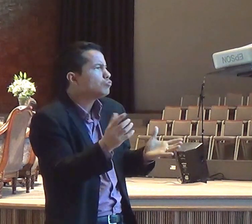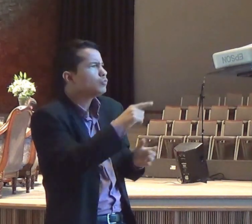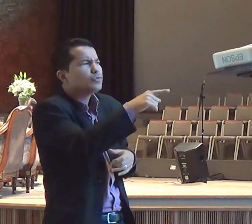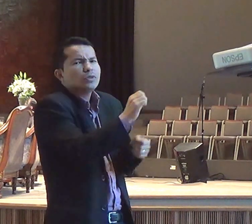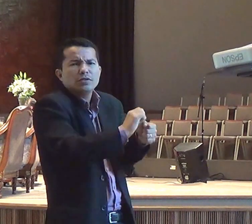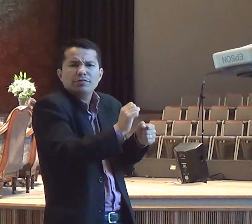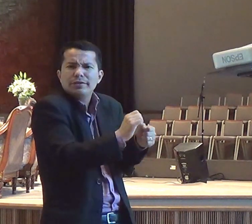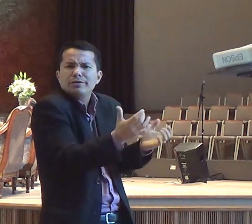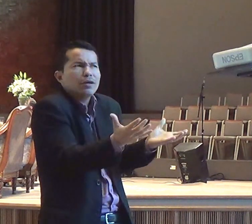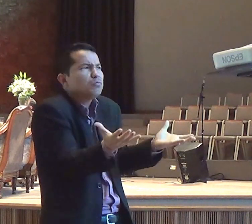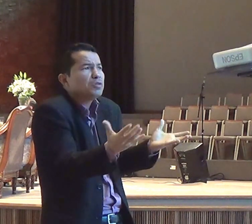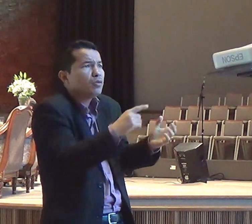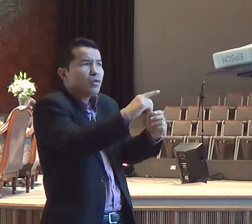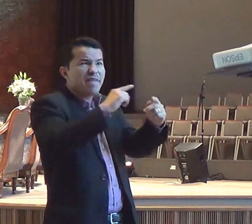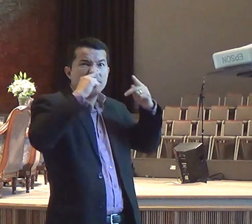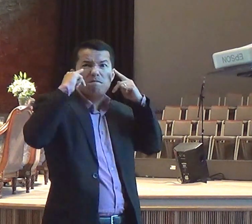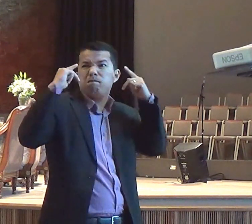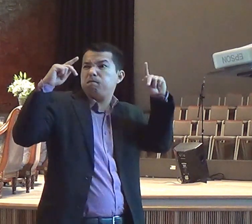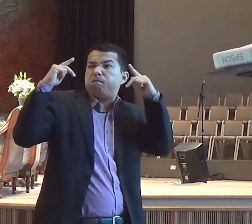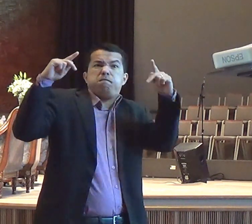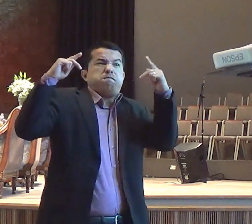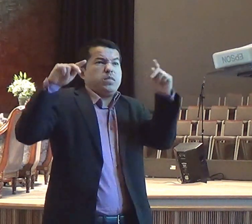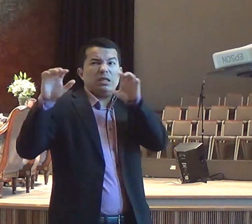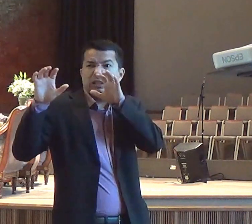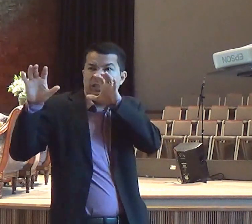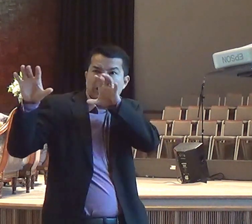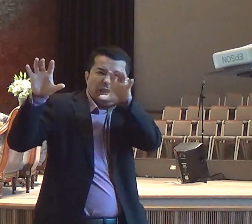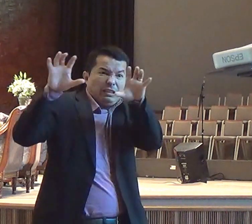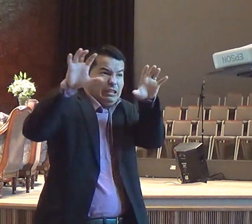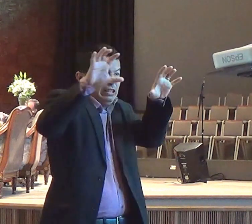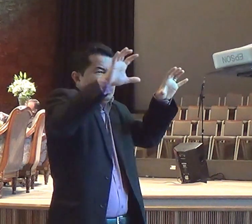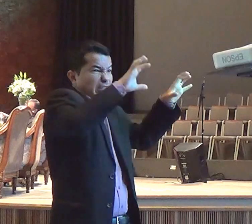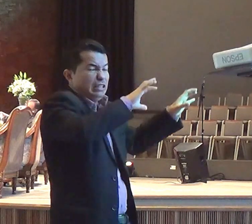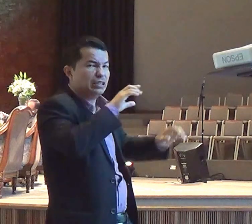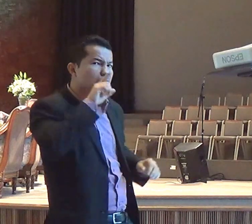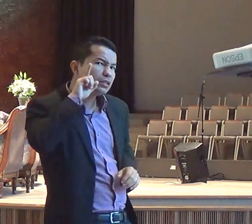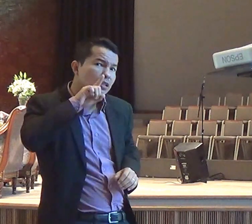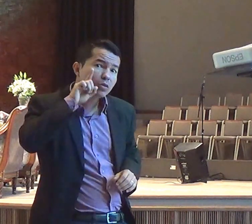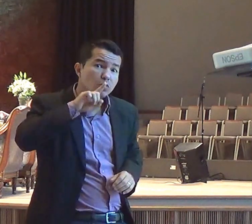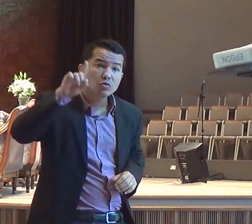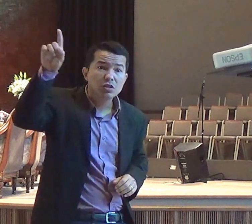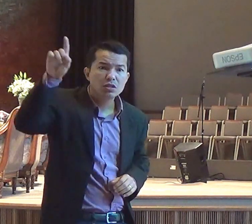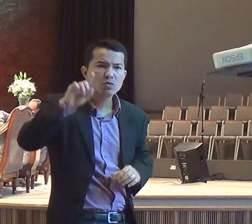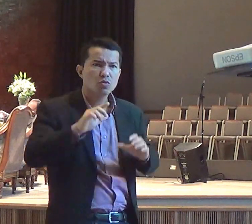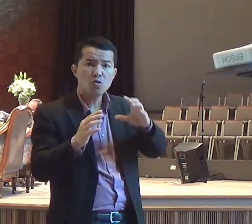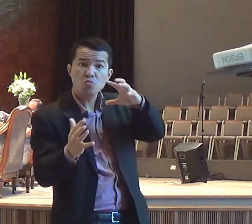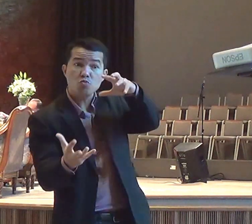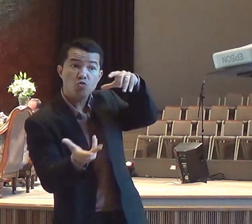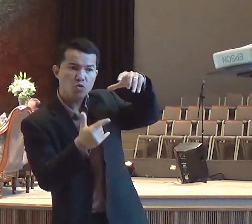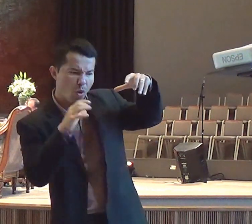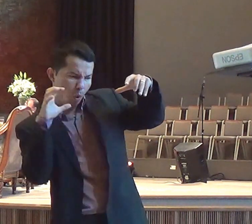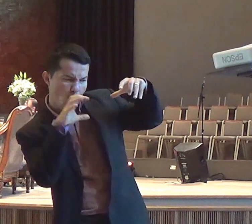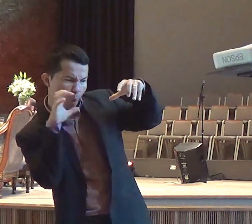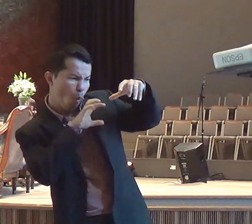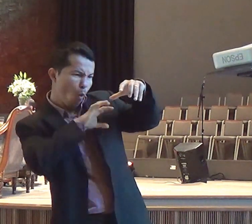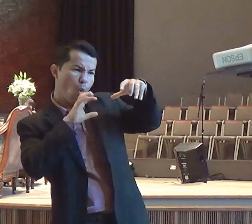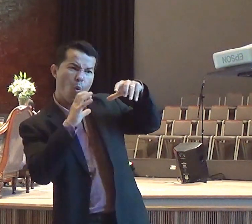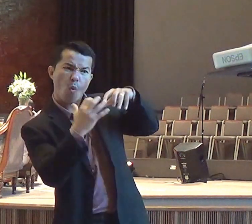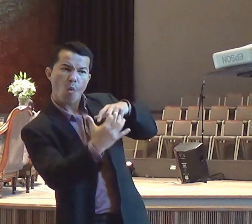um dos pregadores mais influentes nos Estados Unidos, no mundo, uma igreja tão